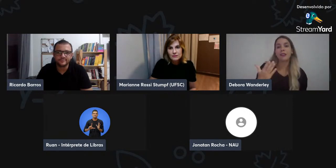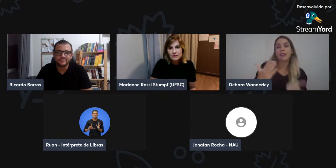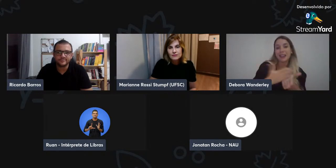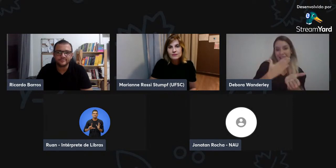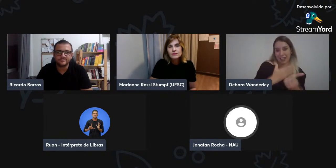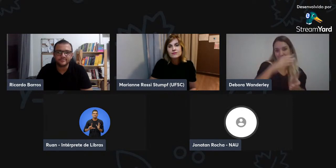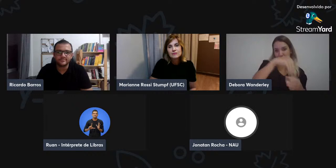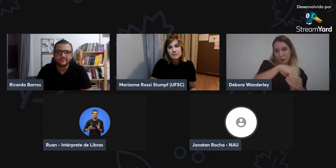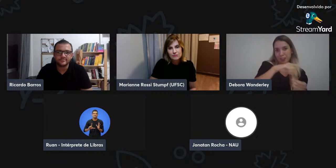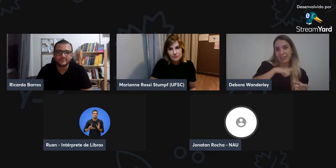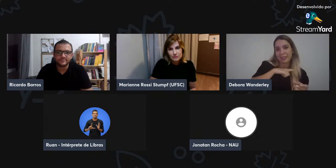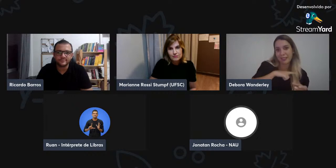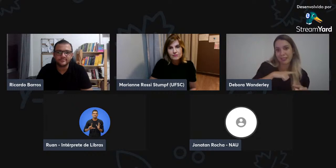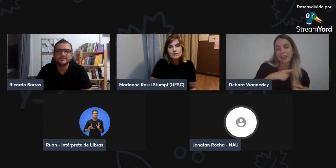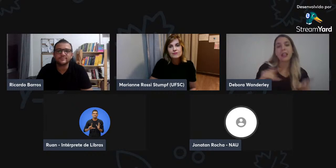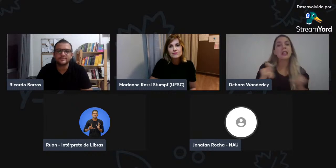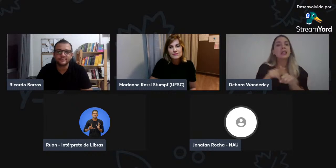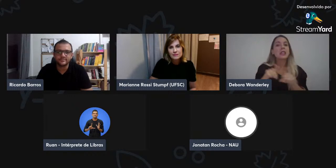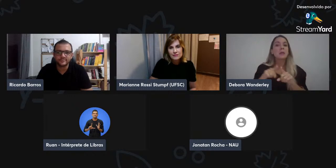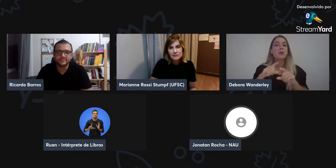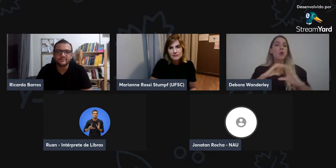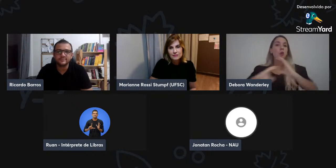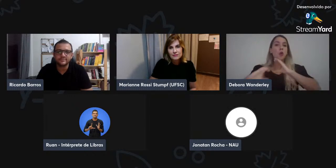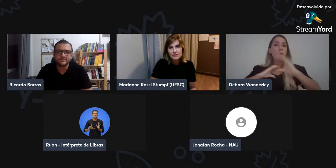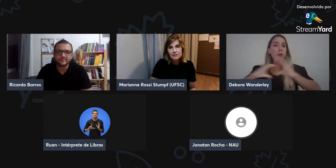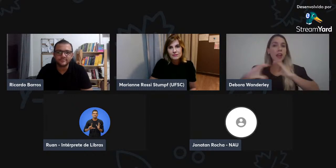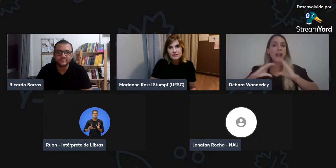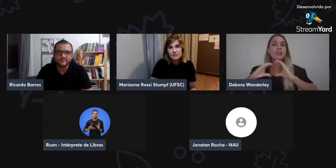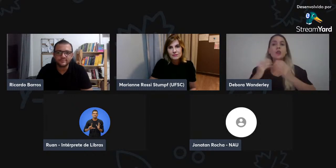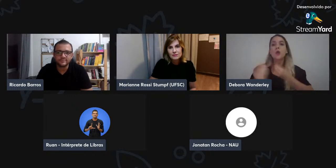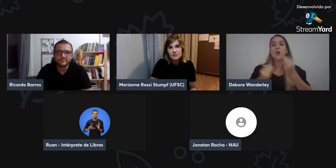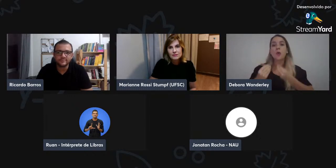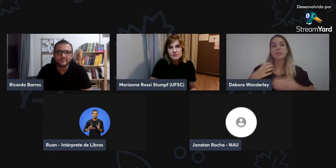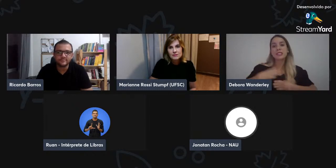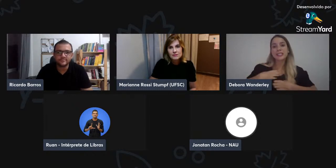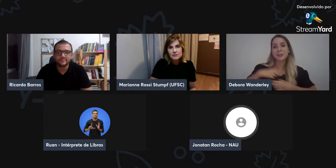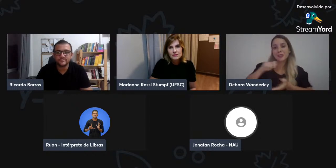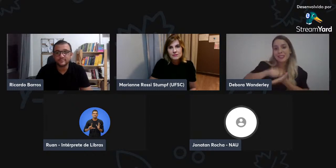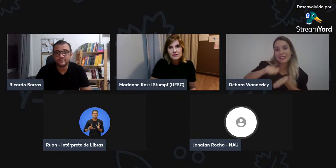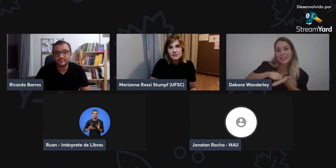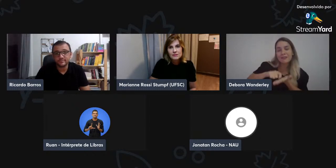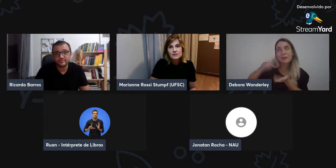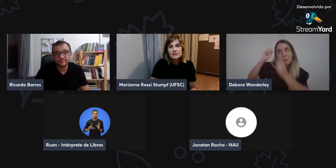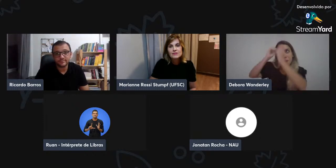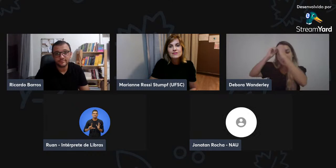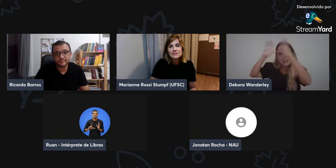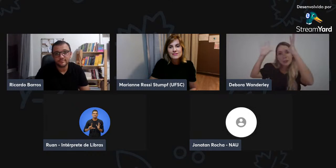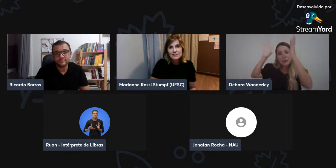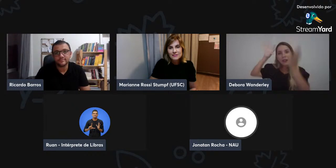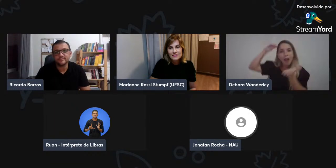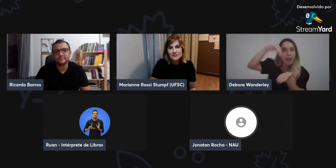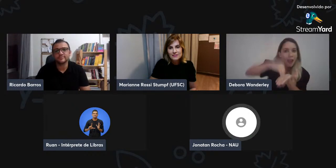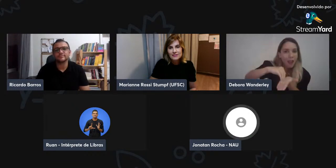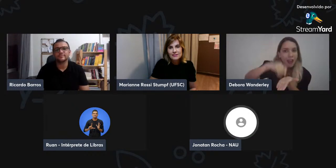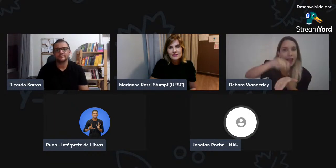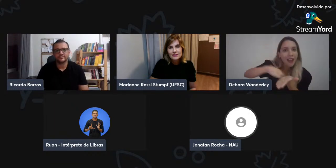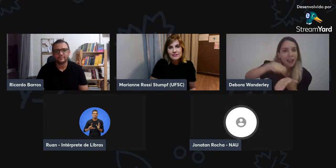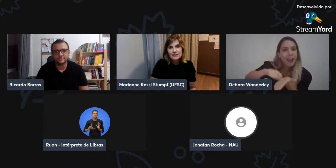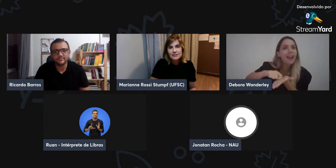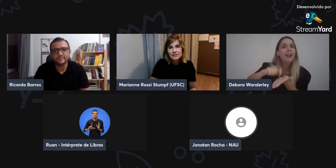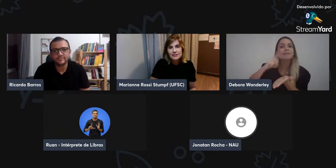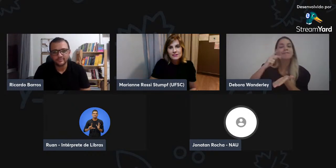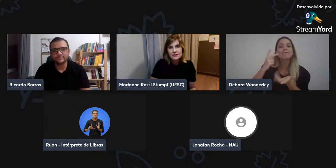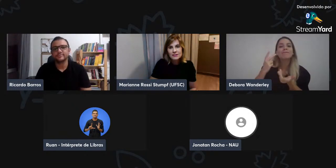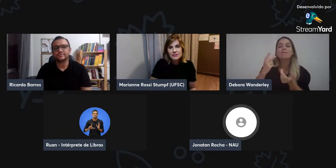Também, também, a literatura surda é importante, né? Para a comunicação, né? Como registrar o